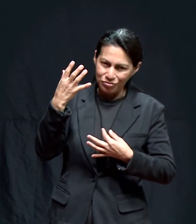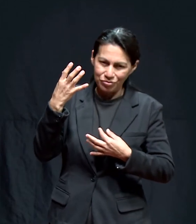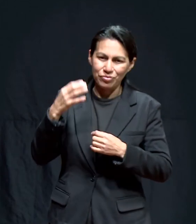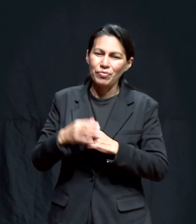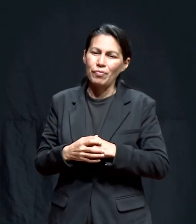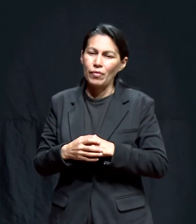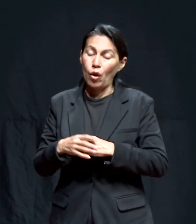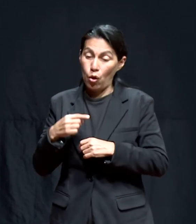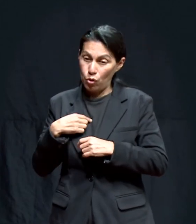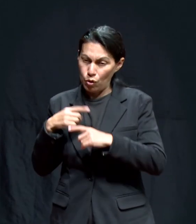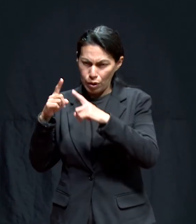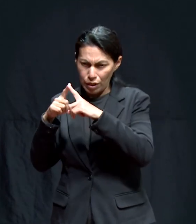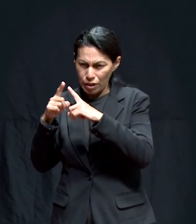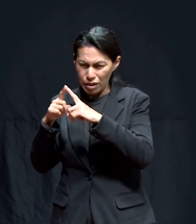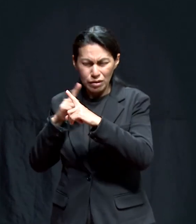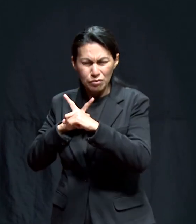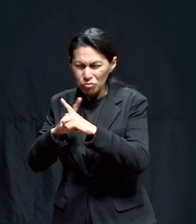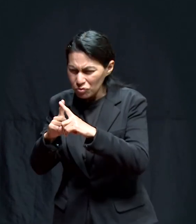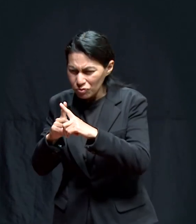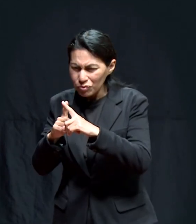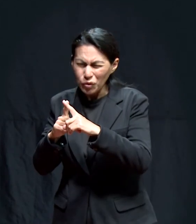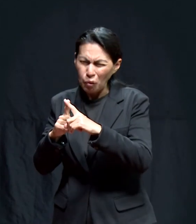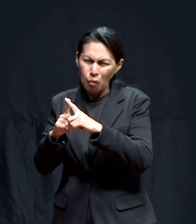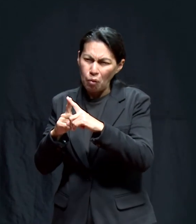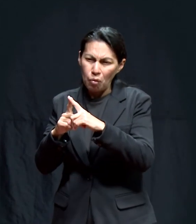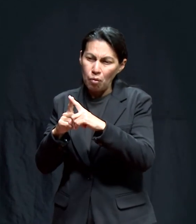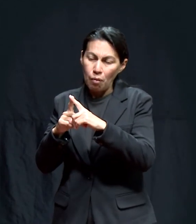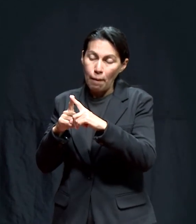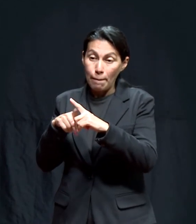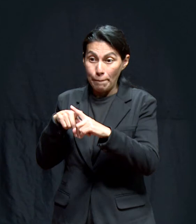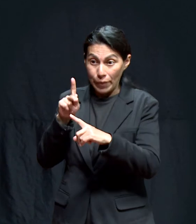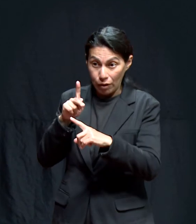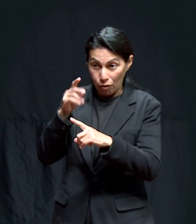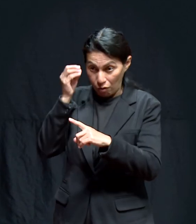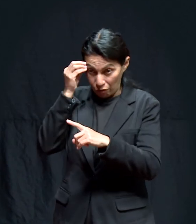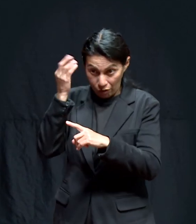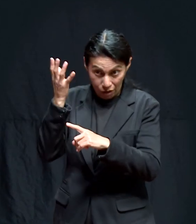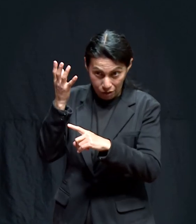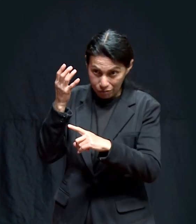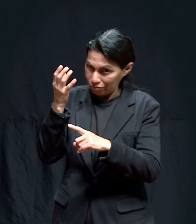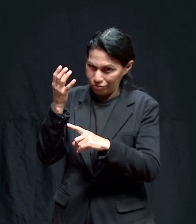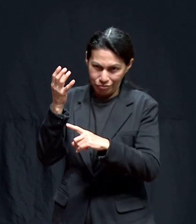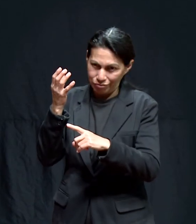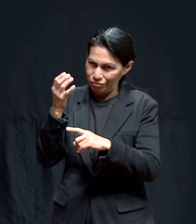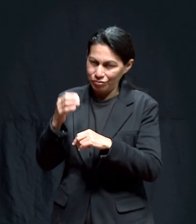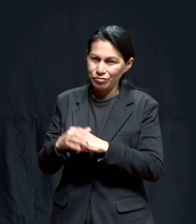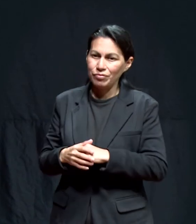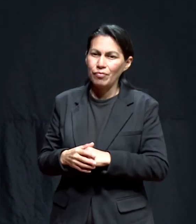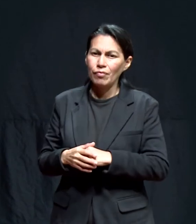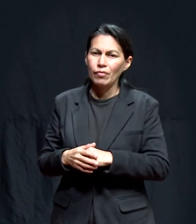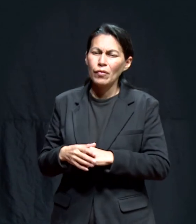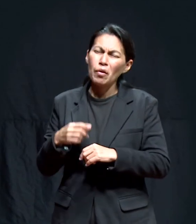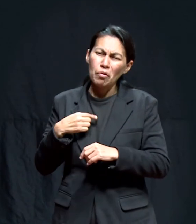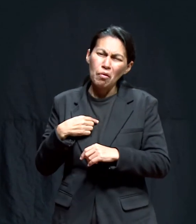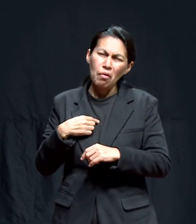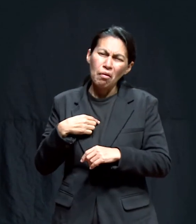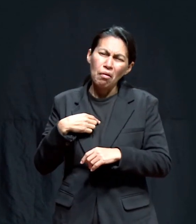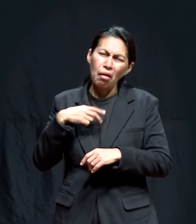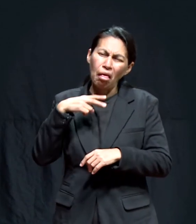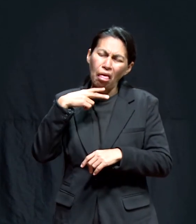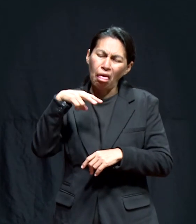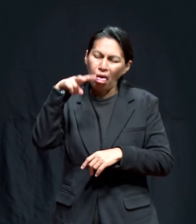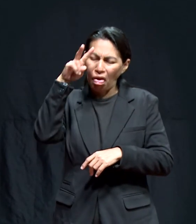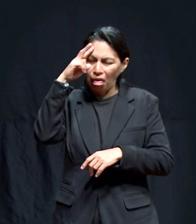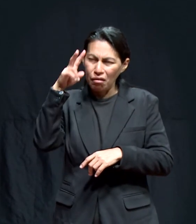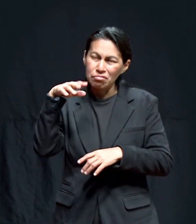lo olvidé. Tal vez no iba a la iglesia por algún lapso de tiempo, pero yo hice un pacto,